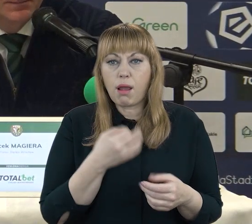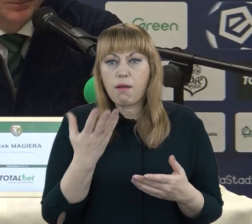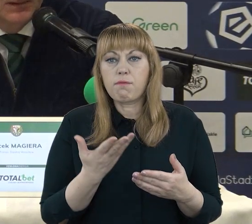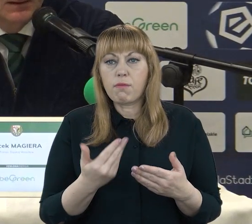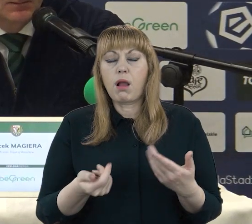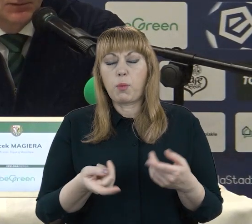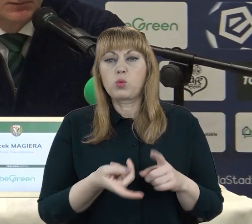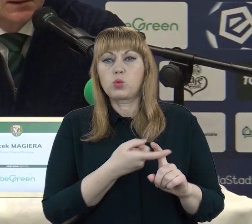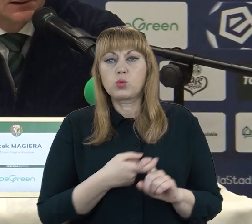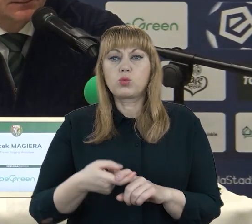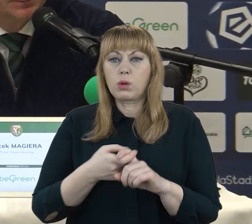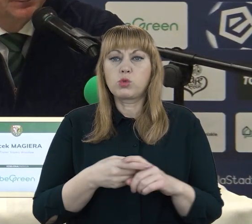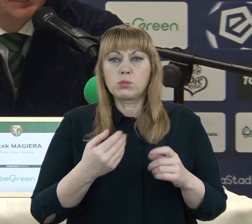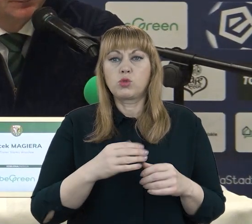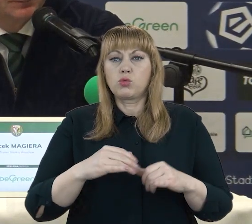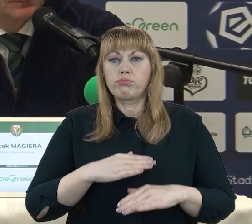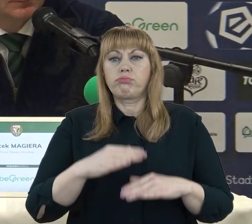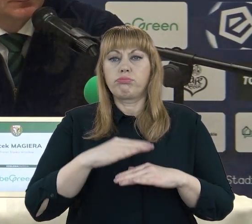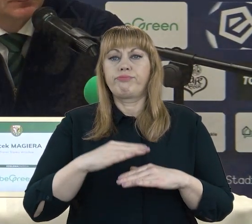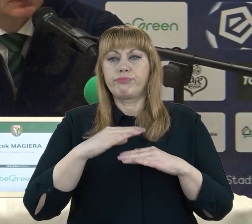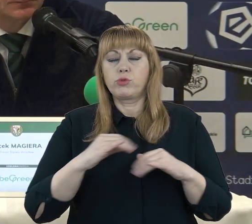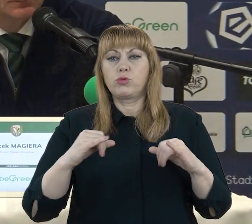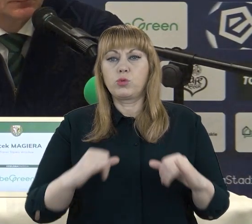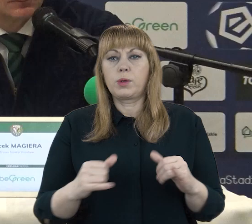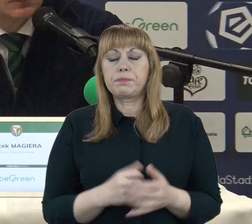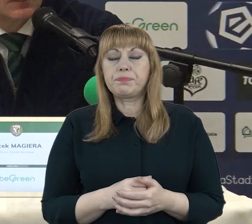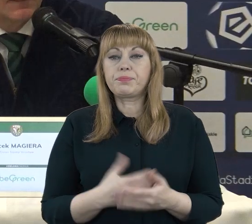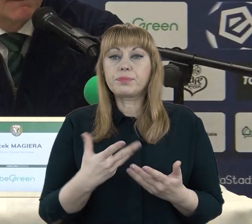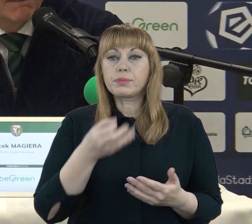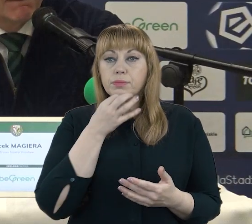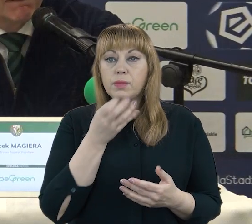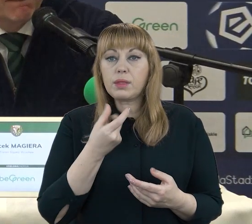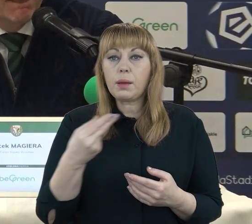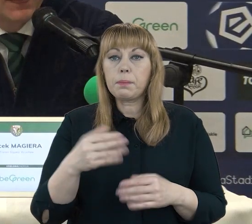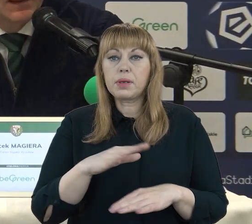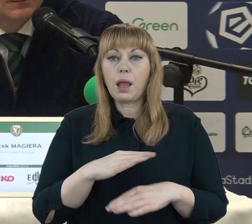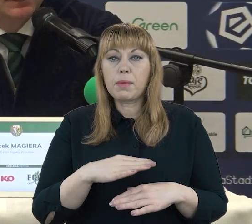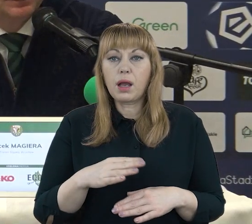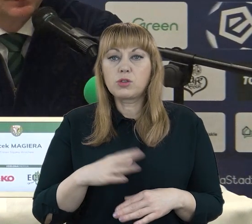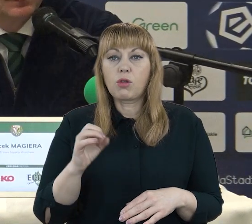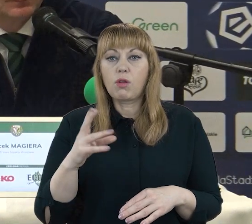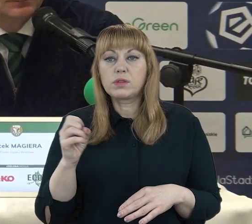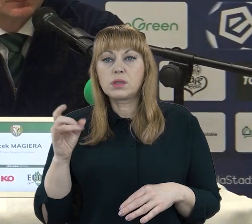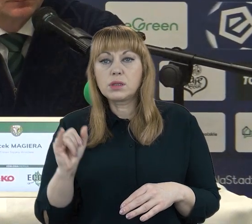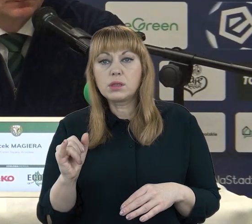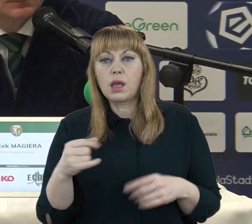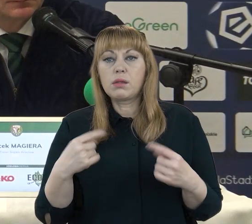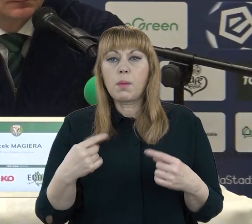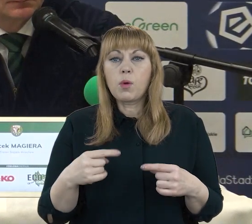była mocniejsza. Jeszcze mówię, chciałem też zapytać o blankarza, Matusz Płotowski dzisiaj kolejne dwie puszczone blanki. Pewnie do